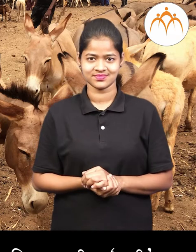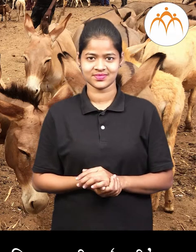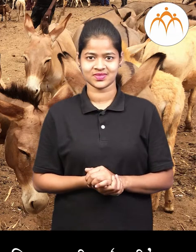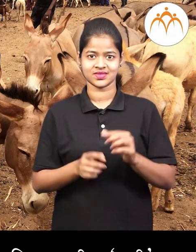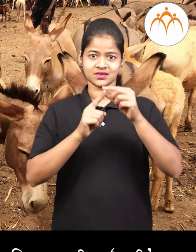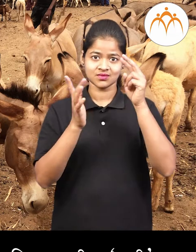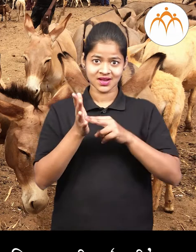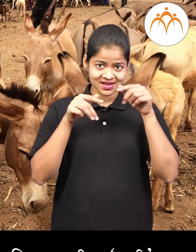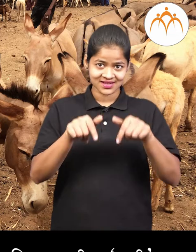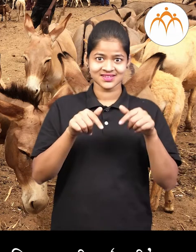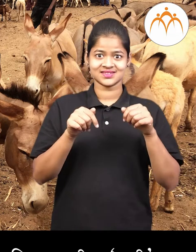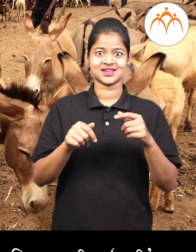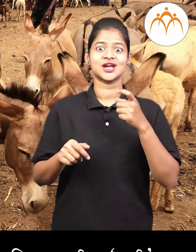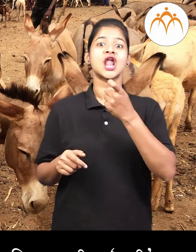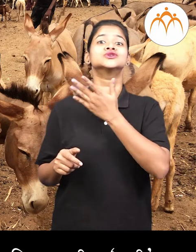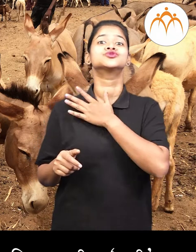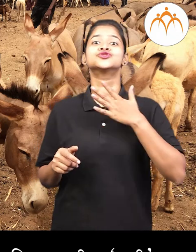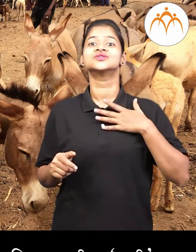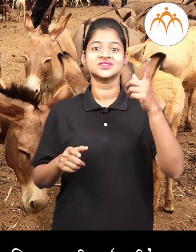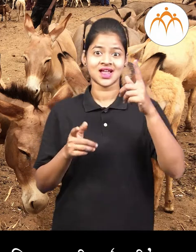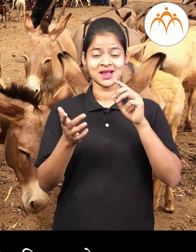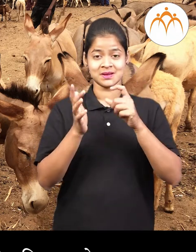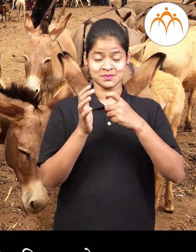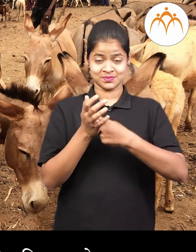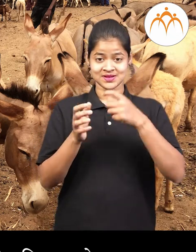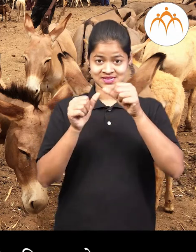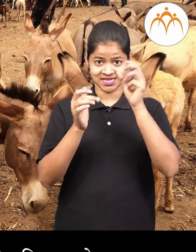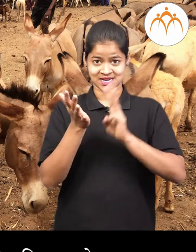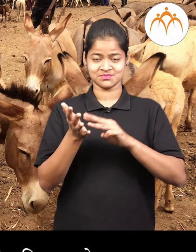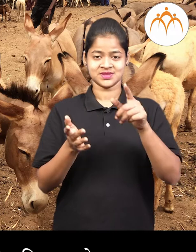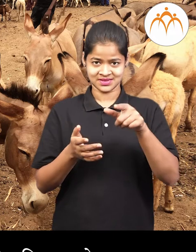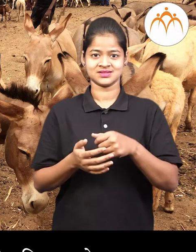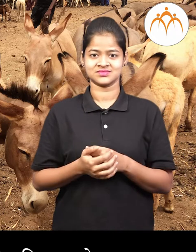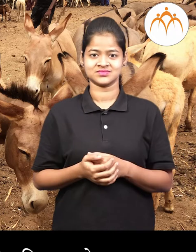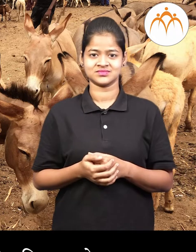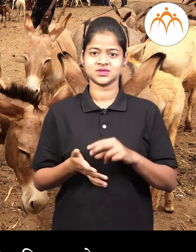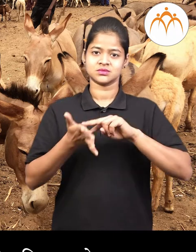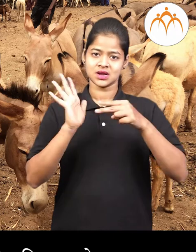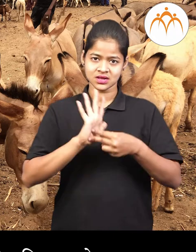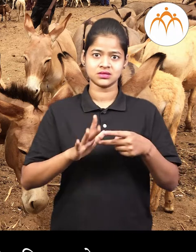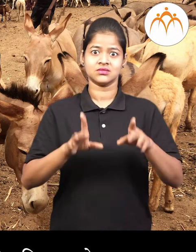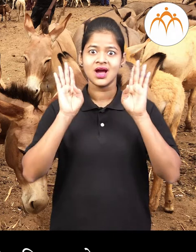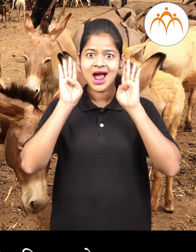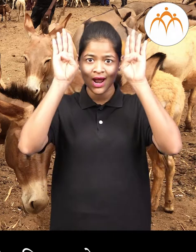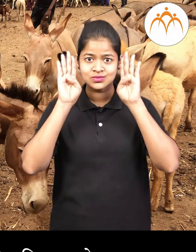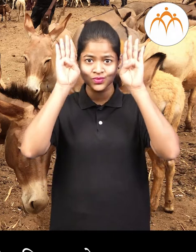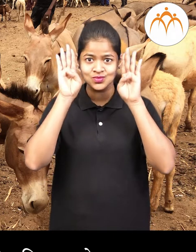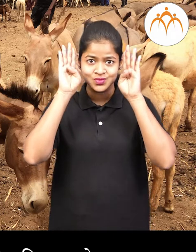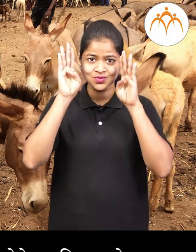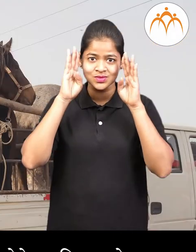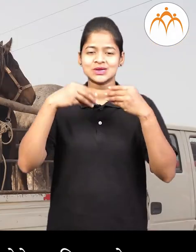जेजुरी वह अहमद नगर जिल्ल्यातिल मढी ही टिकाणे गाडवांचा बाजारा सथी प्रसिद्ध है